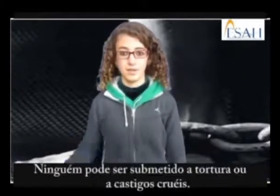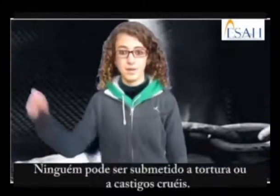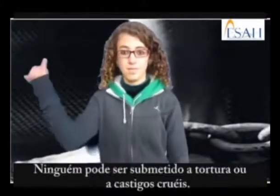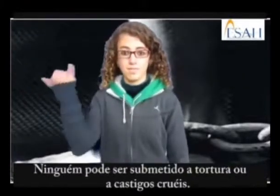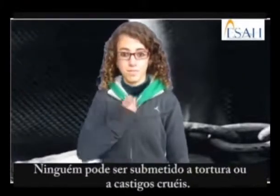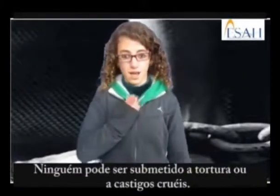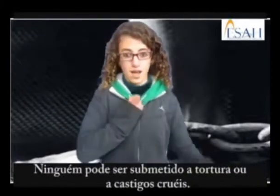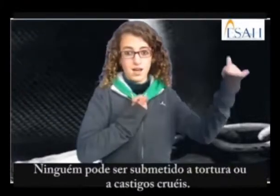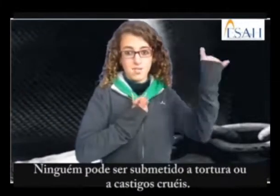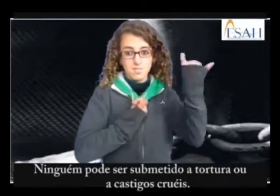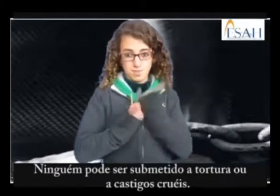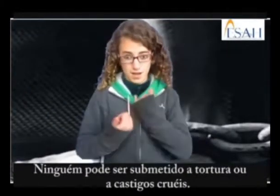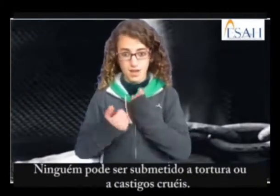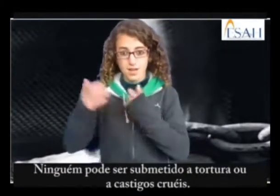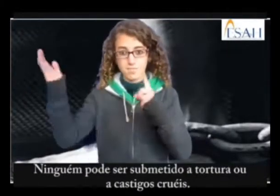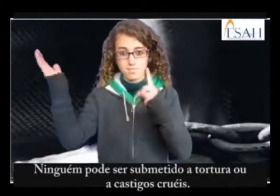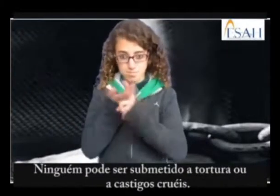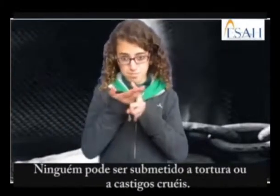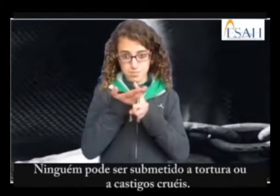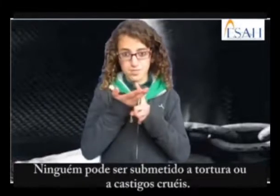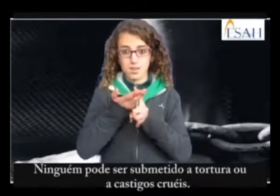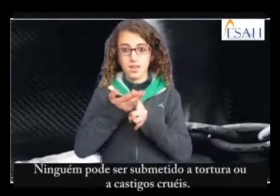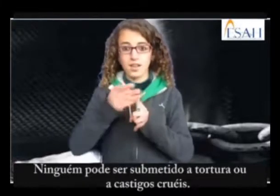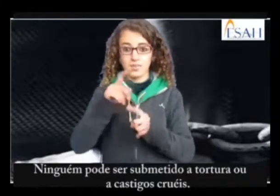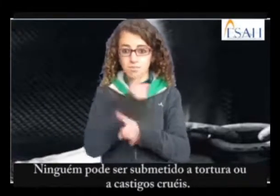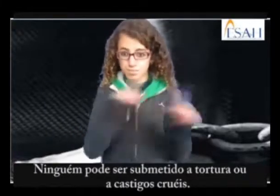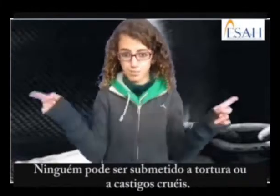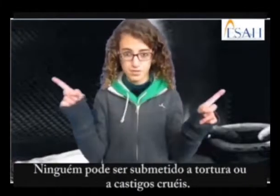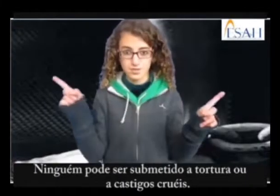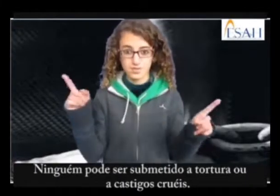Ninguém pode ser submetido a tortura ou a castigos cruéis.